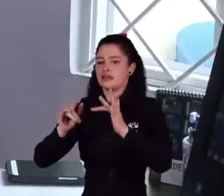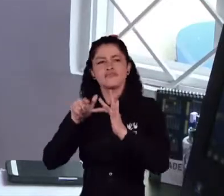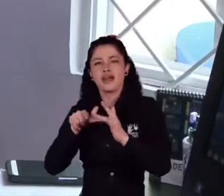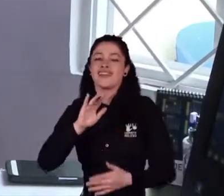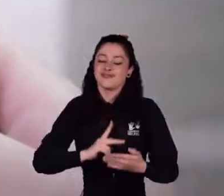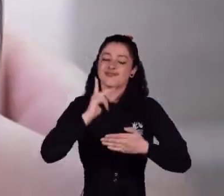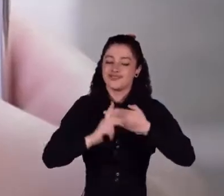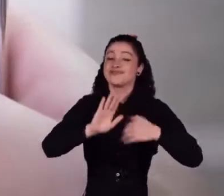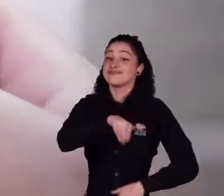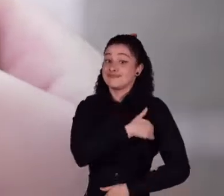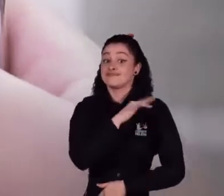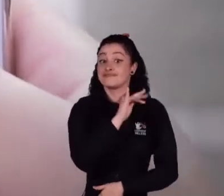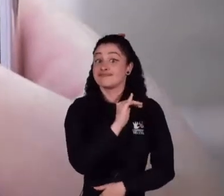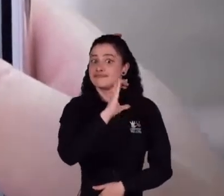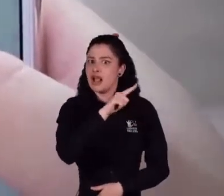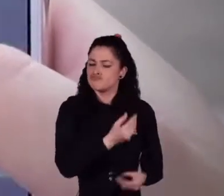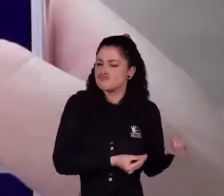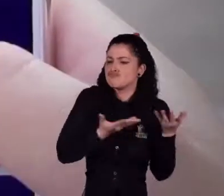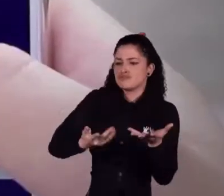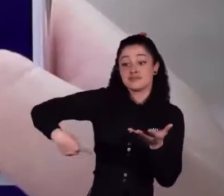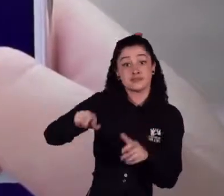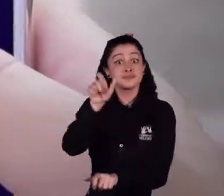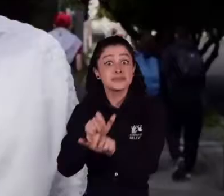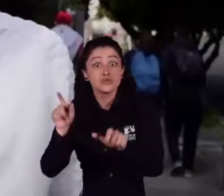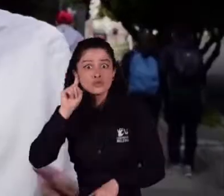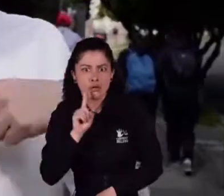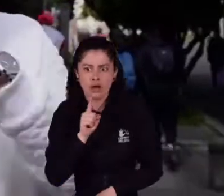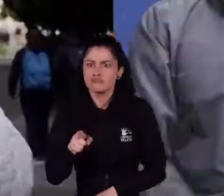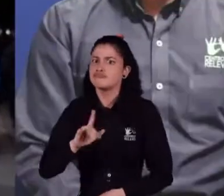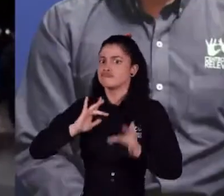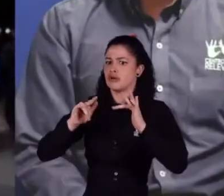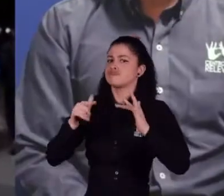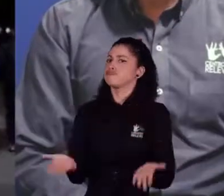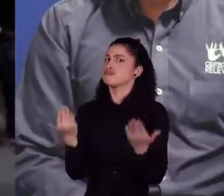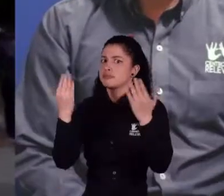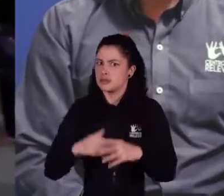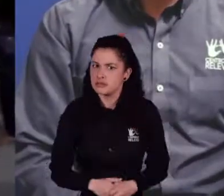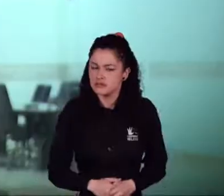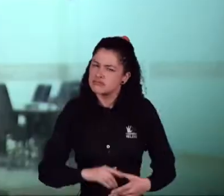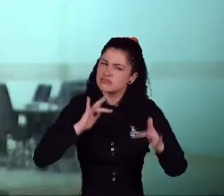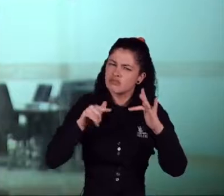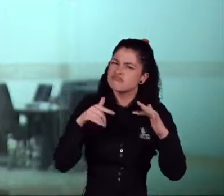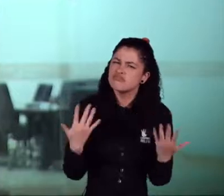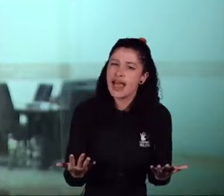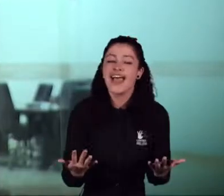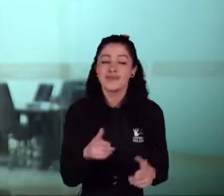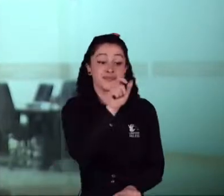un proyecto del Ministerio TIC que beneficia a la población con discapacidad auditiva en todo el país. El Centro de Relevo es una plataforma de